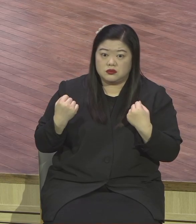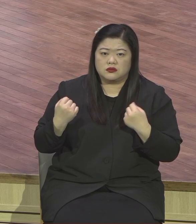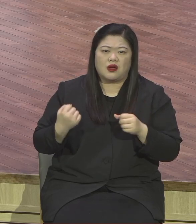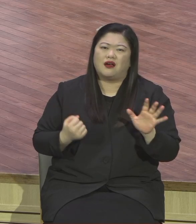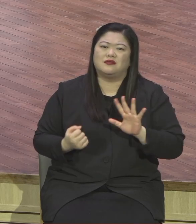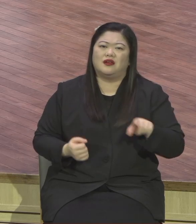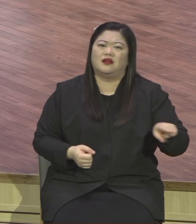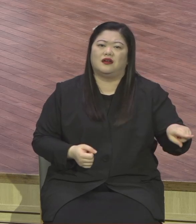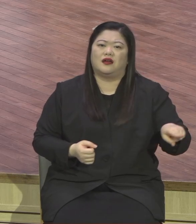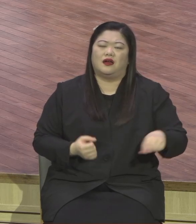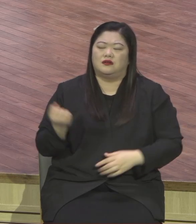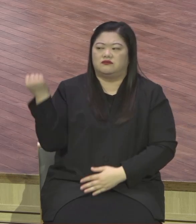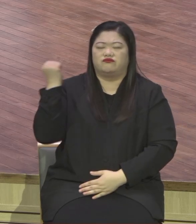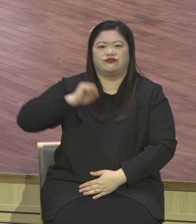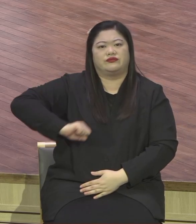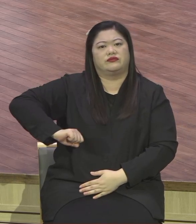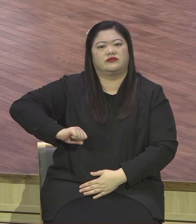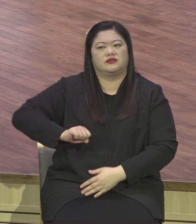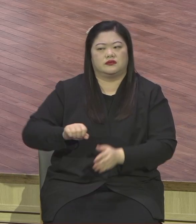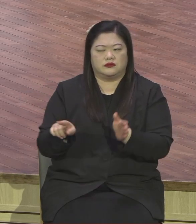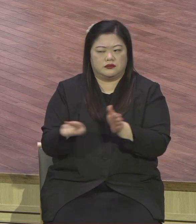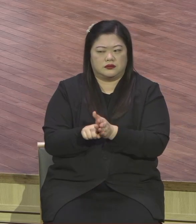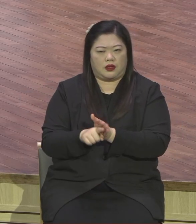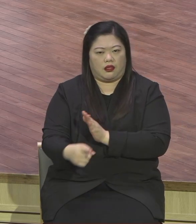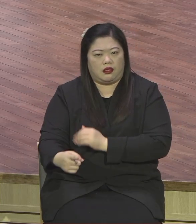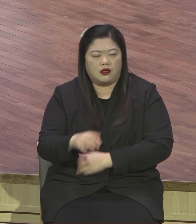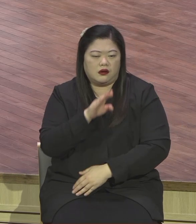가장 지구촌의 비참한 민족으로